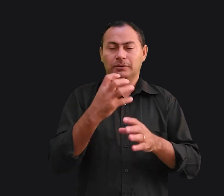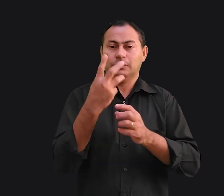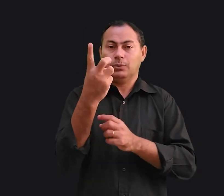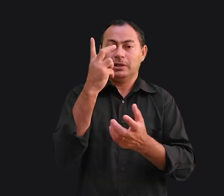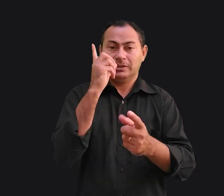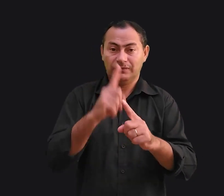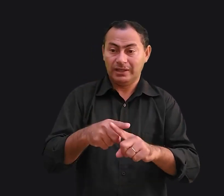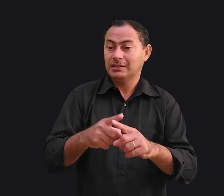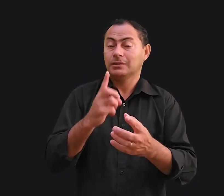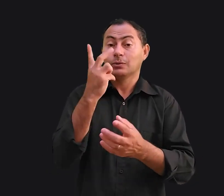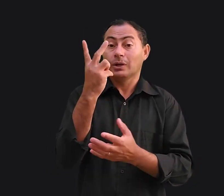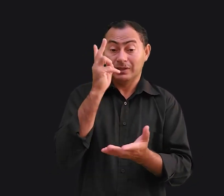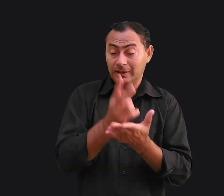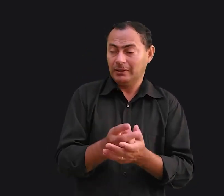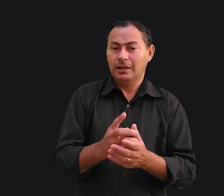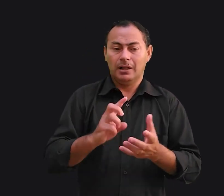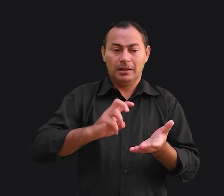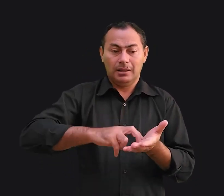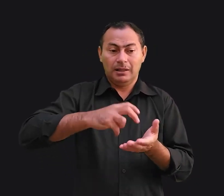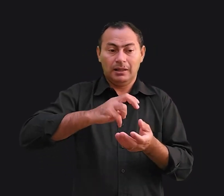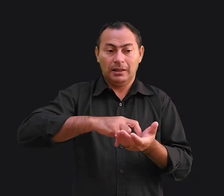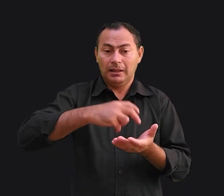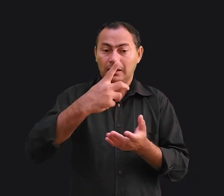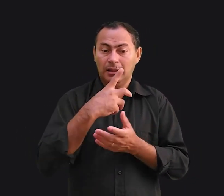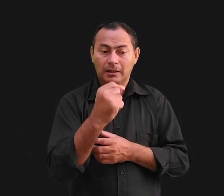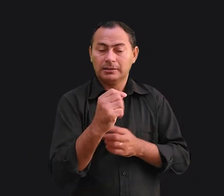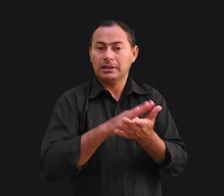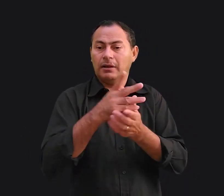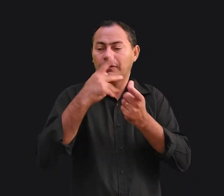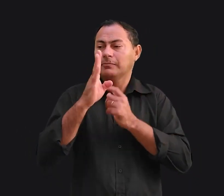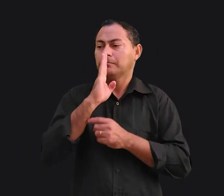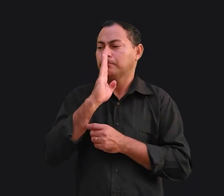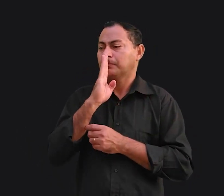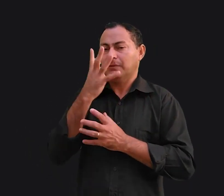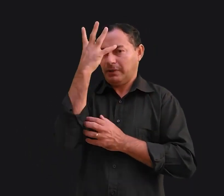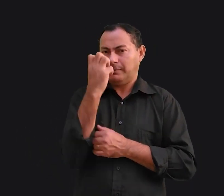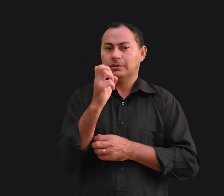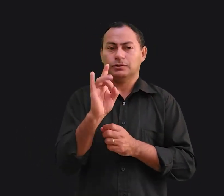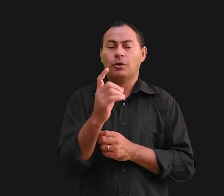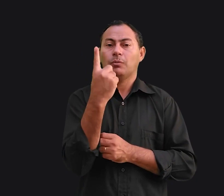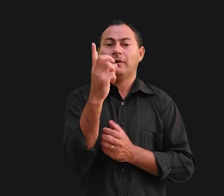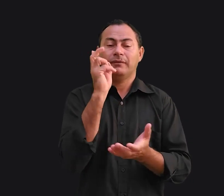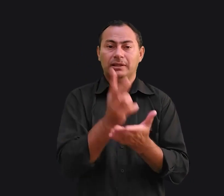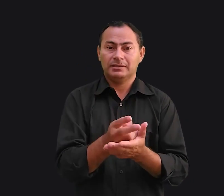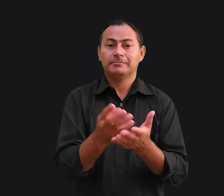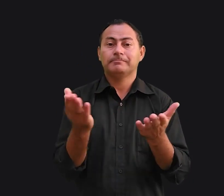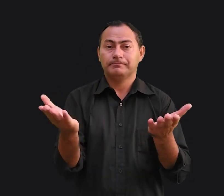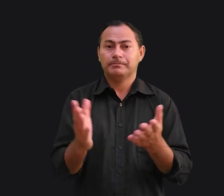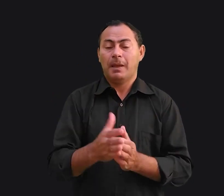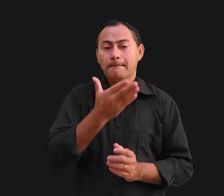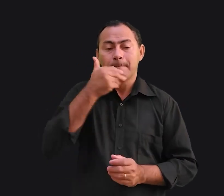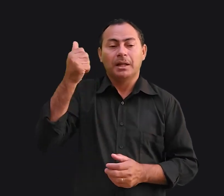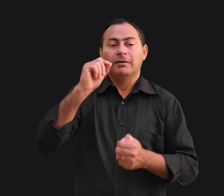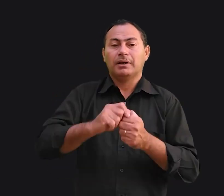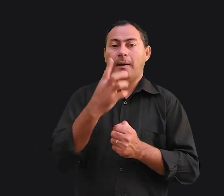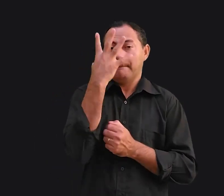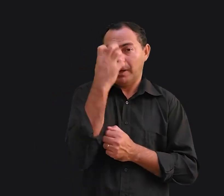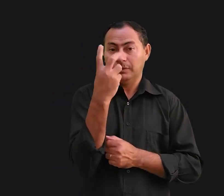duas vezes. Se eu me levantar sem falar nada e sair, aí ela fica brava só uma vez. Melhor do que ficar brava duas